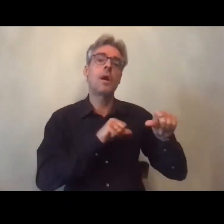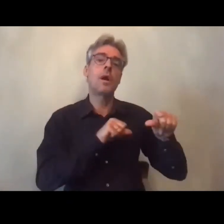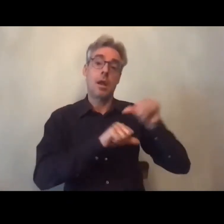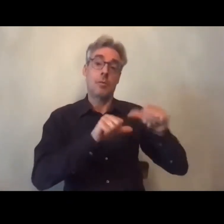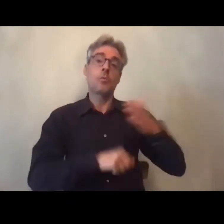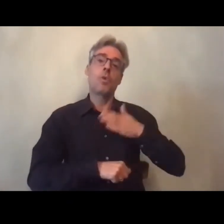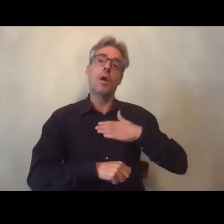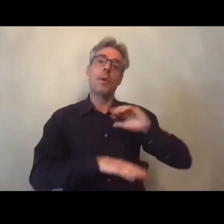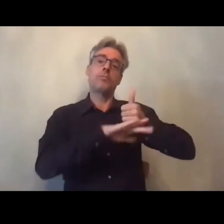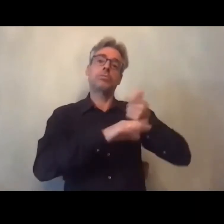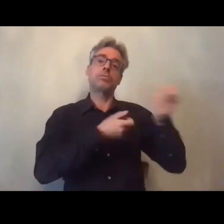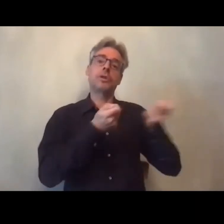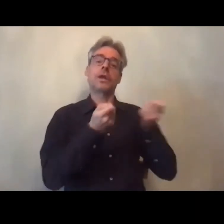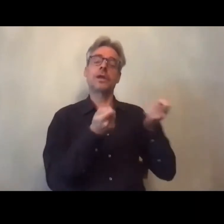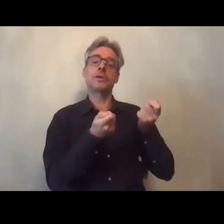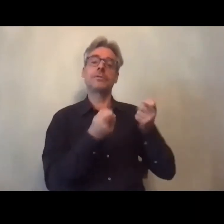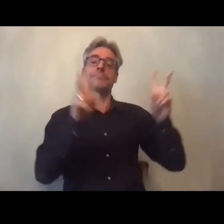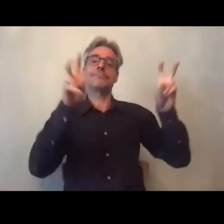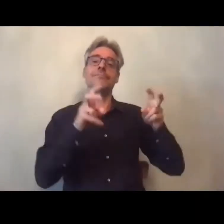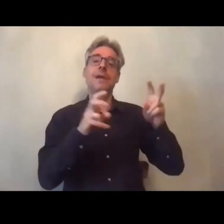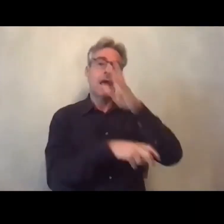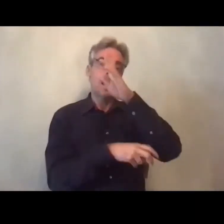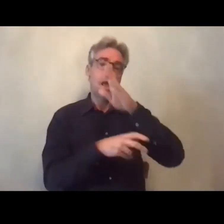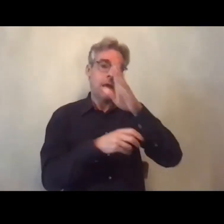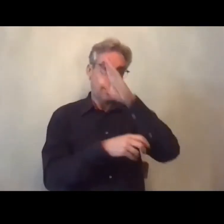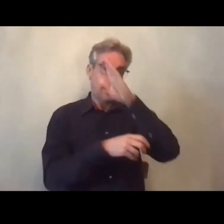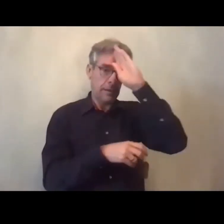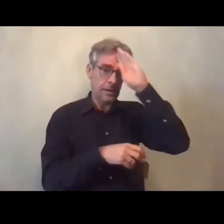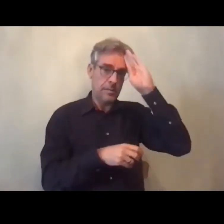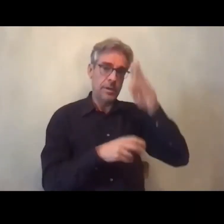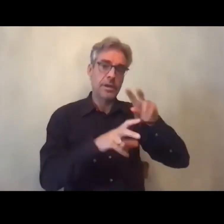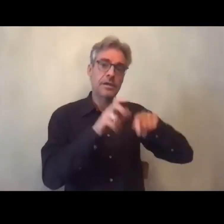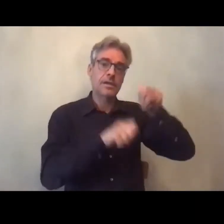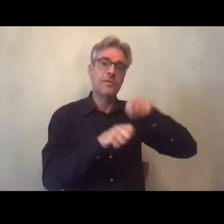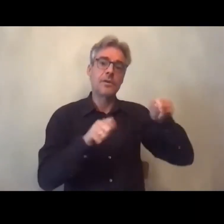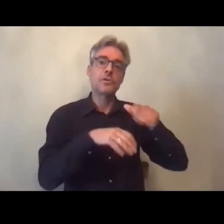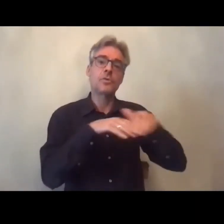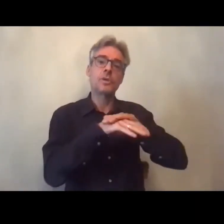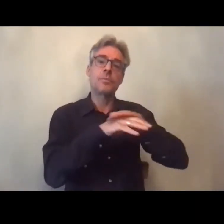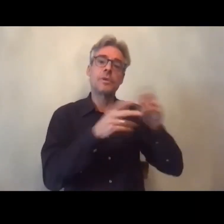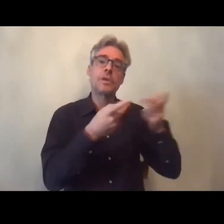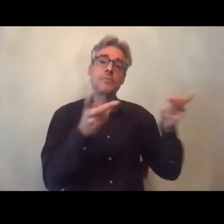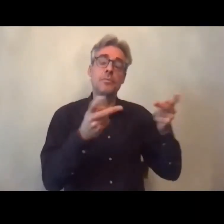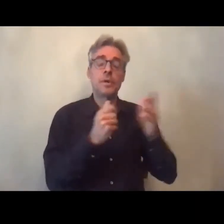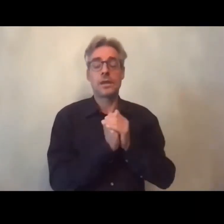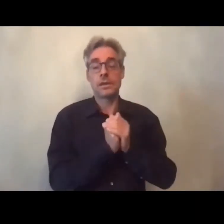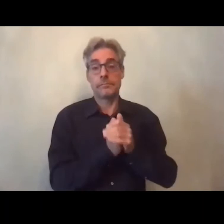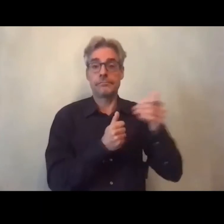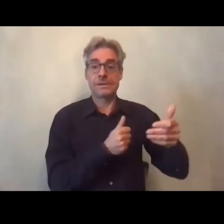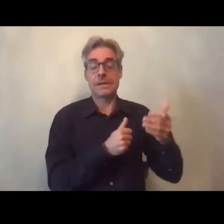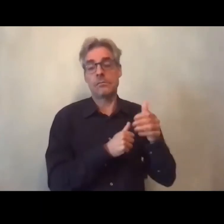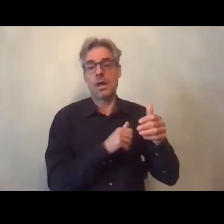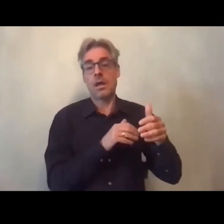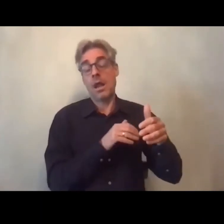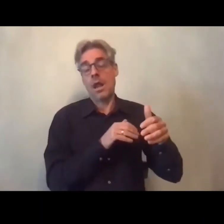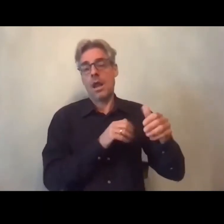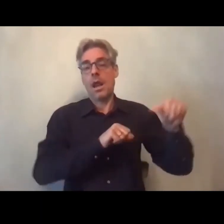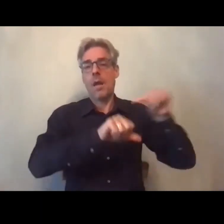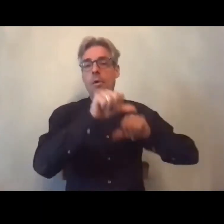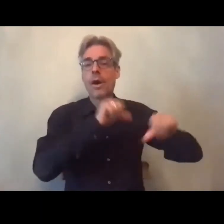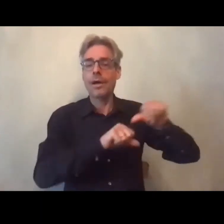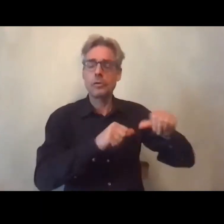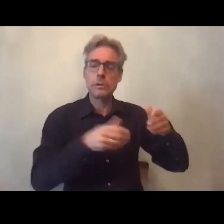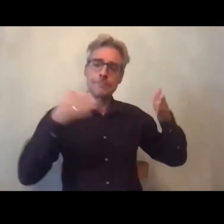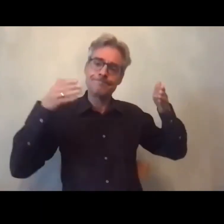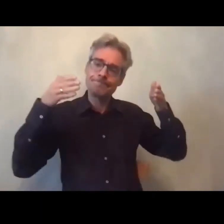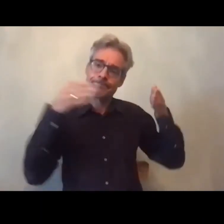je dirige maintenant le laboratoire interdisciplinaire d'évaluation des politiques publiques qui est un laboratoire dont la focale